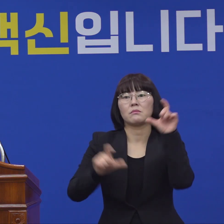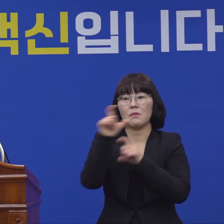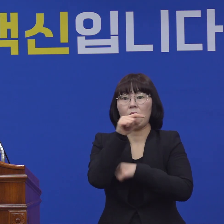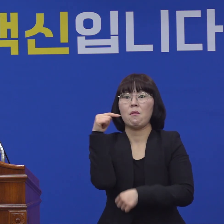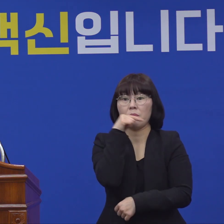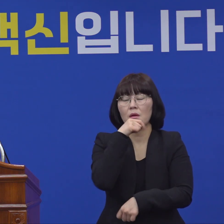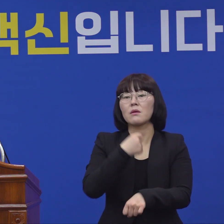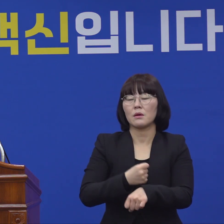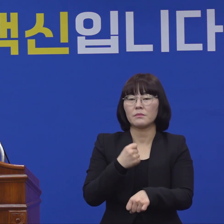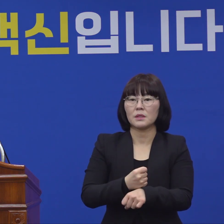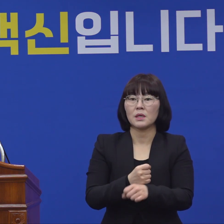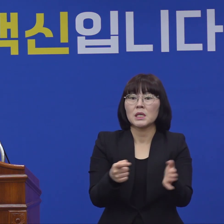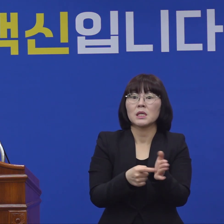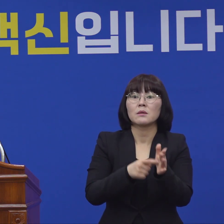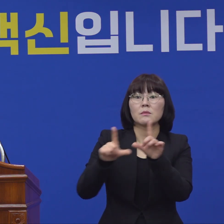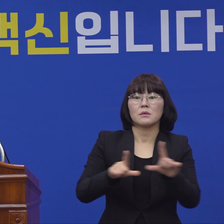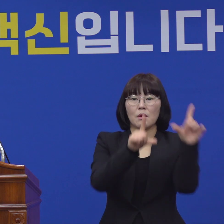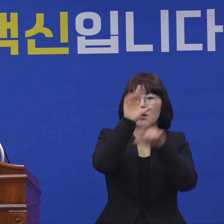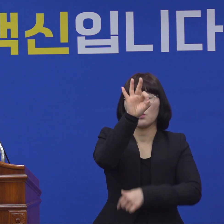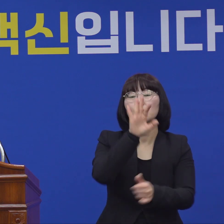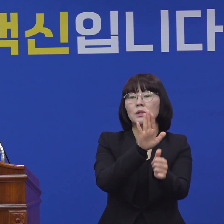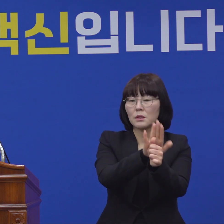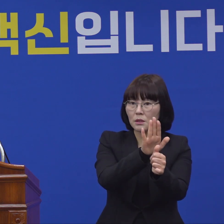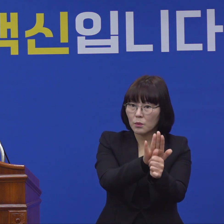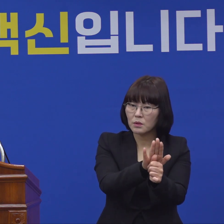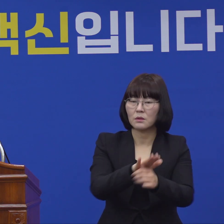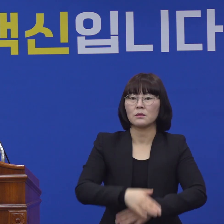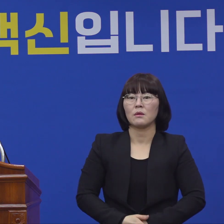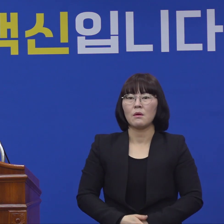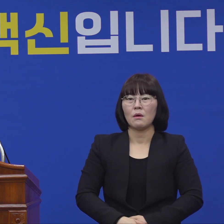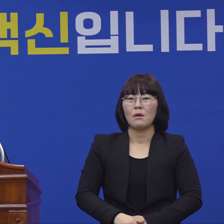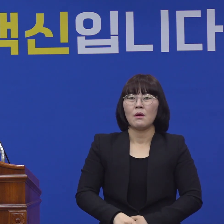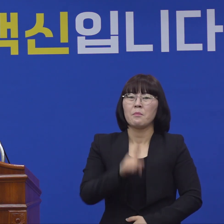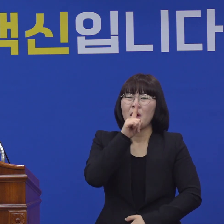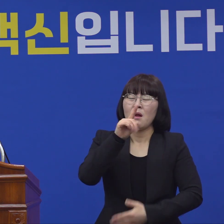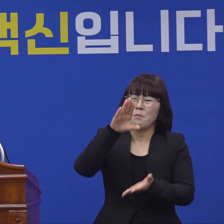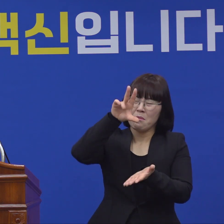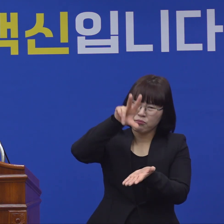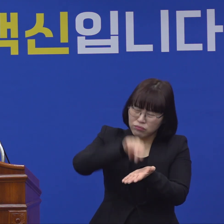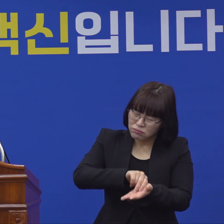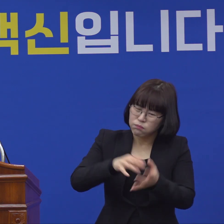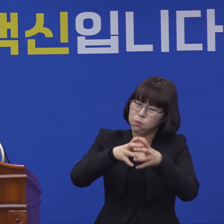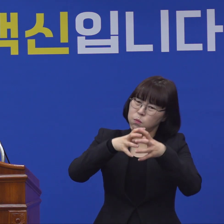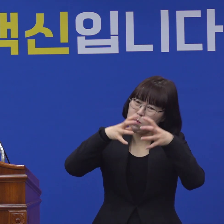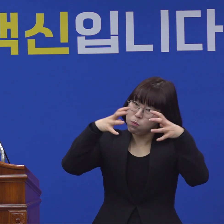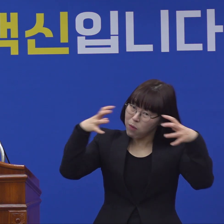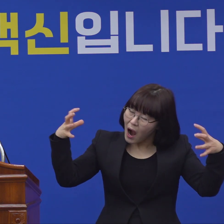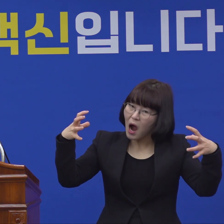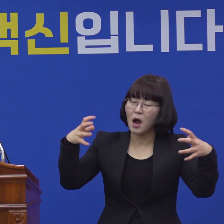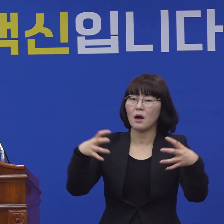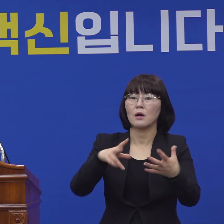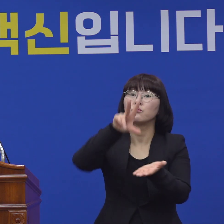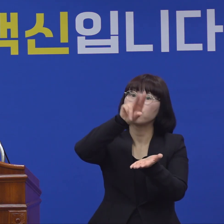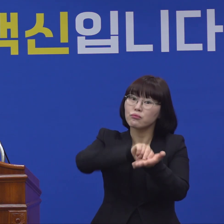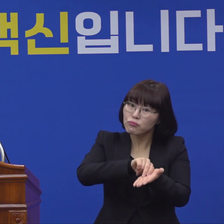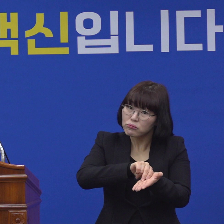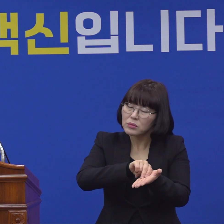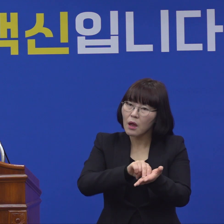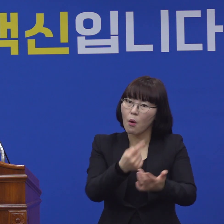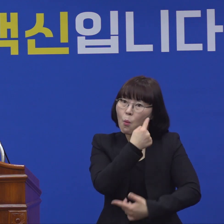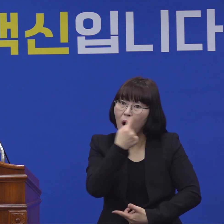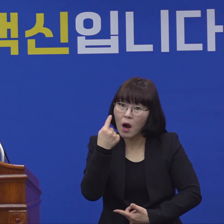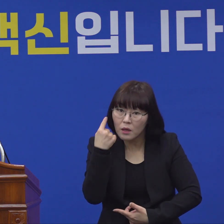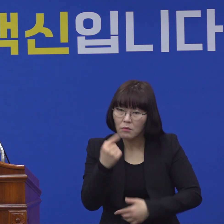다음은 긴급생계자금 지원과 관련하여 논란이 되고 있는 부분에 대한 팩트체크를 통해 정확한